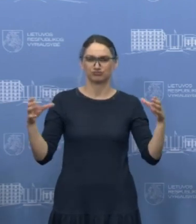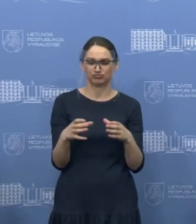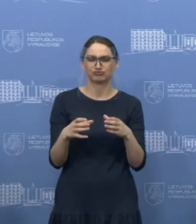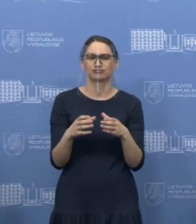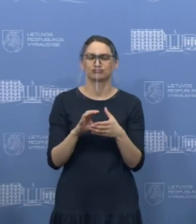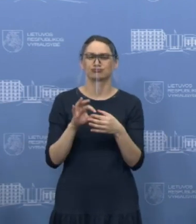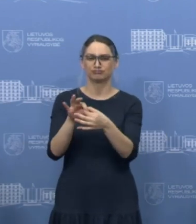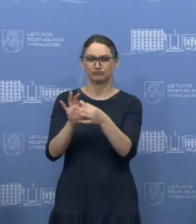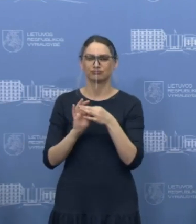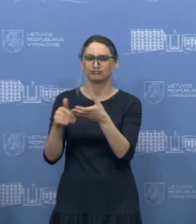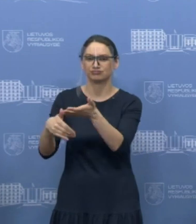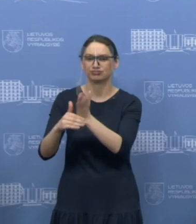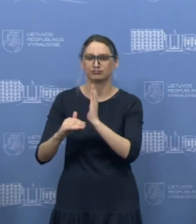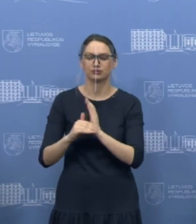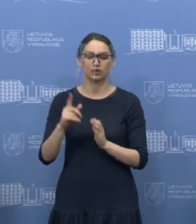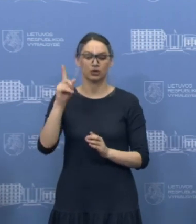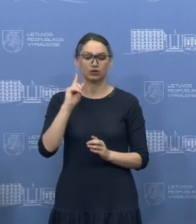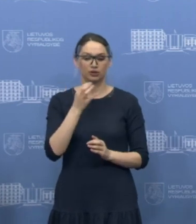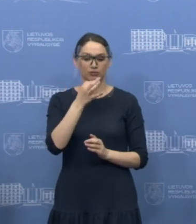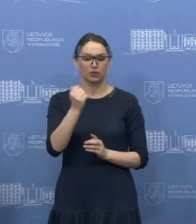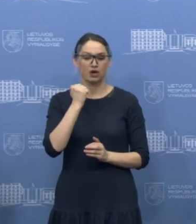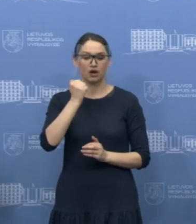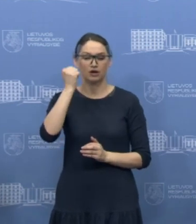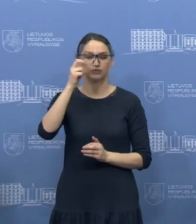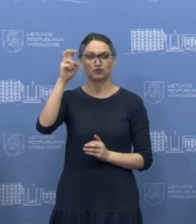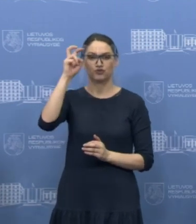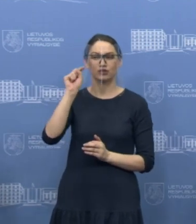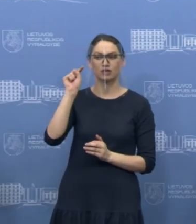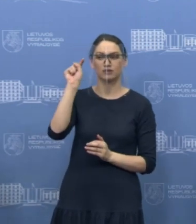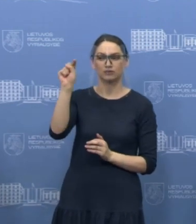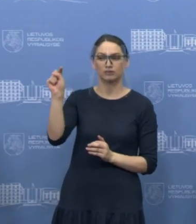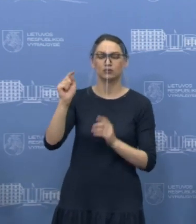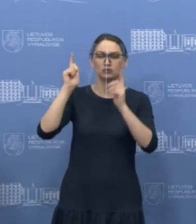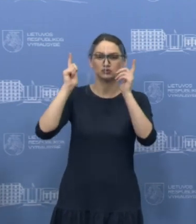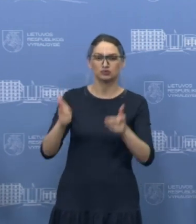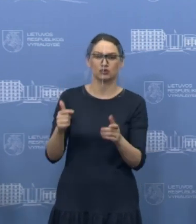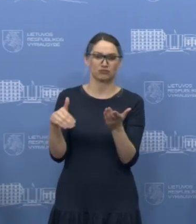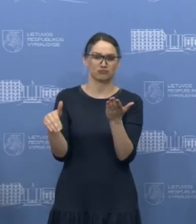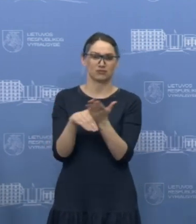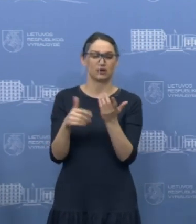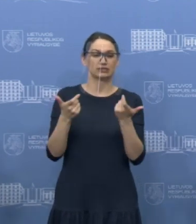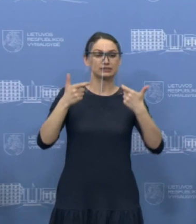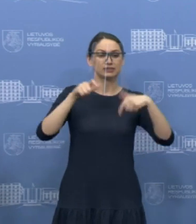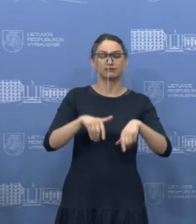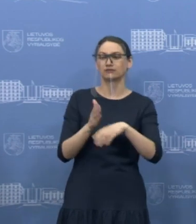Noriu pasakyti ir padėkoti geriausybei, kuri taip pat padeda, kuomet savaldybė kreipiasi į rezervą,